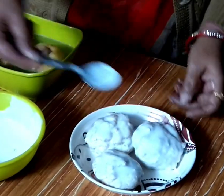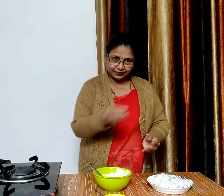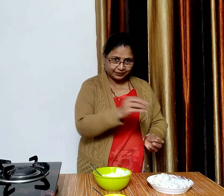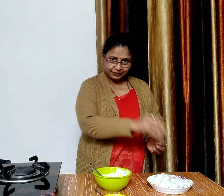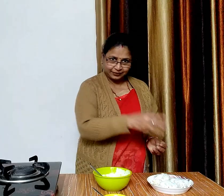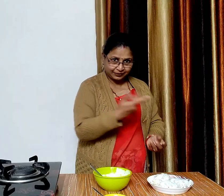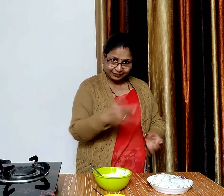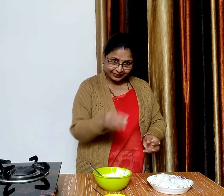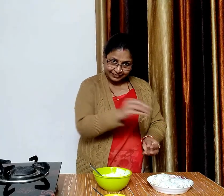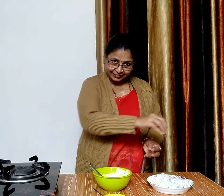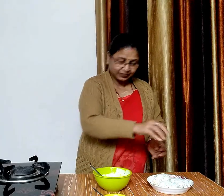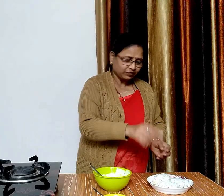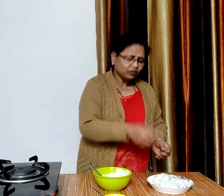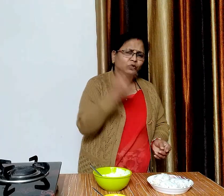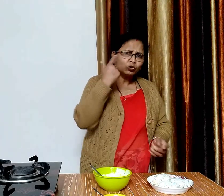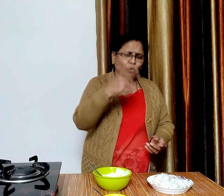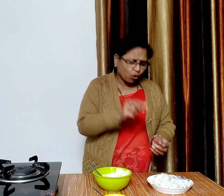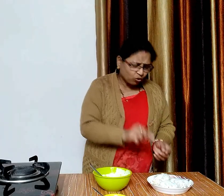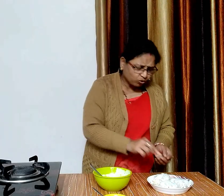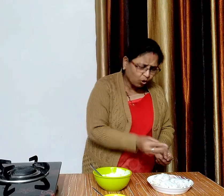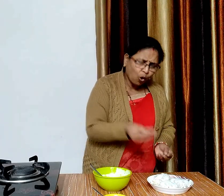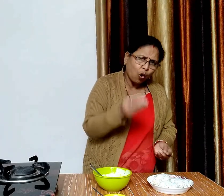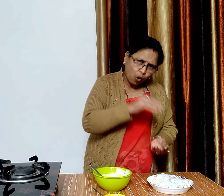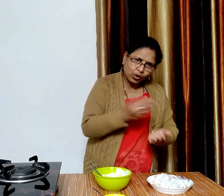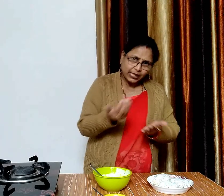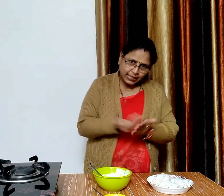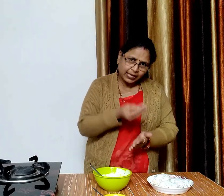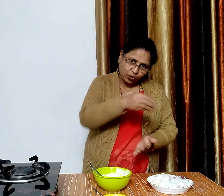अगर आपको दही जादा पसंदो तो आप उपर से धाई डाल सकते हैं